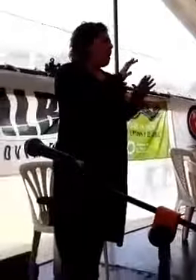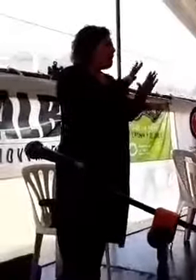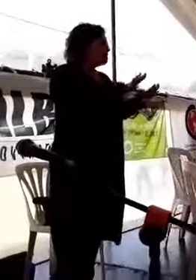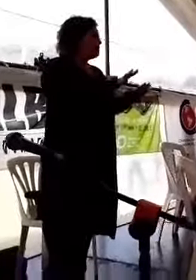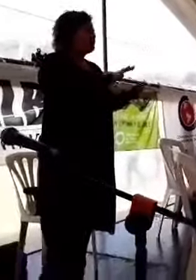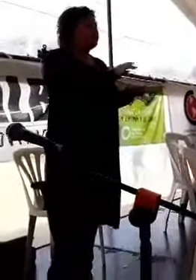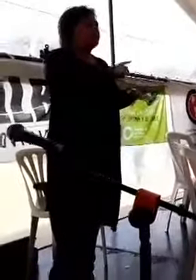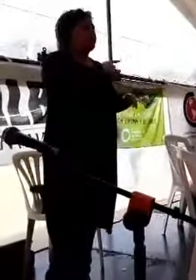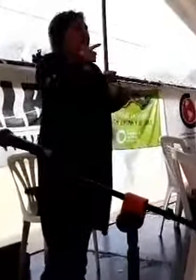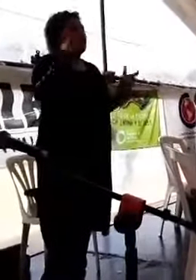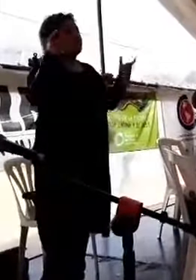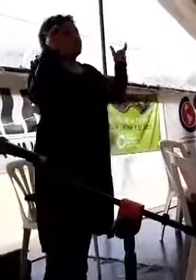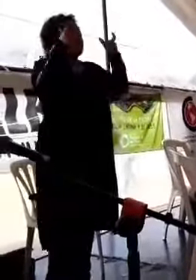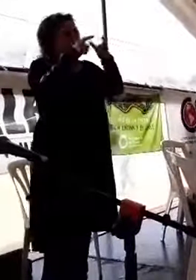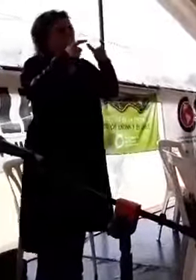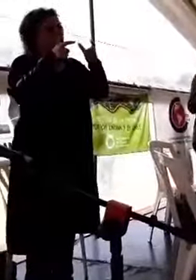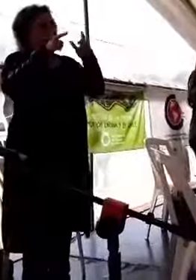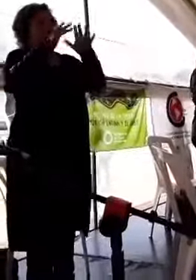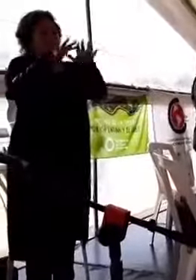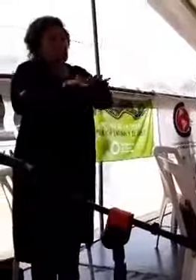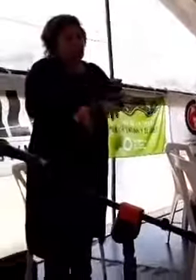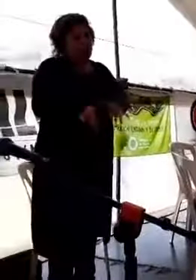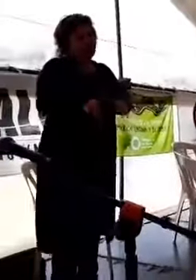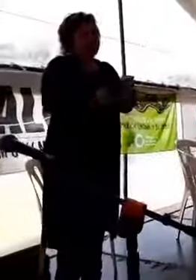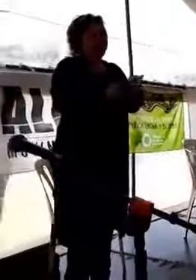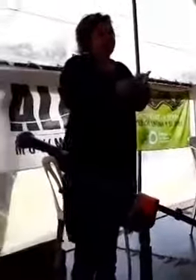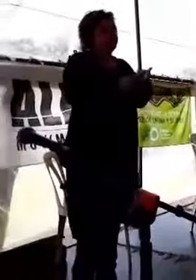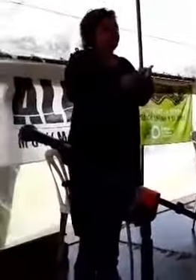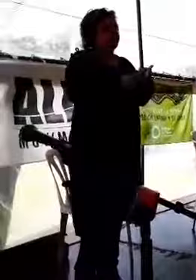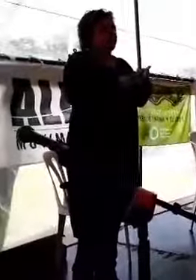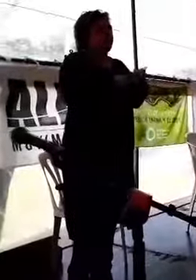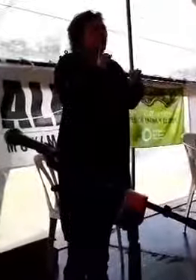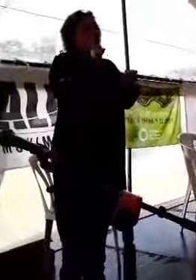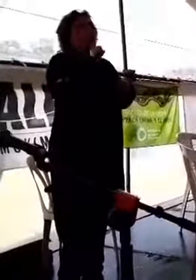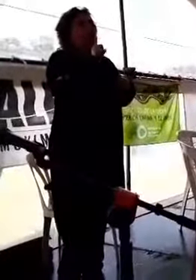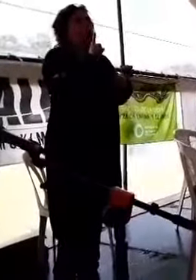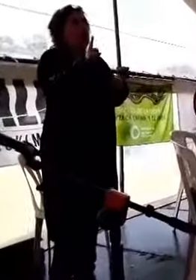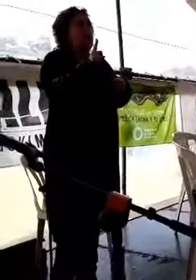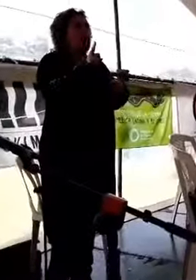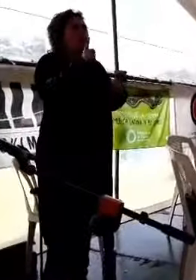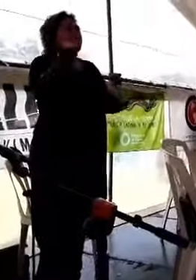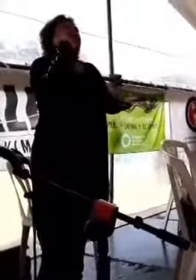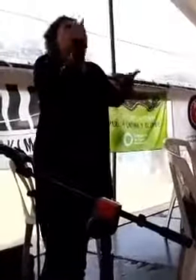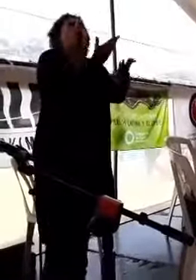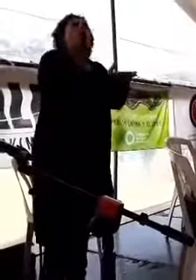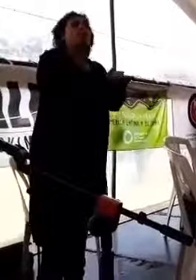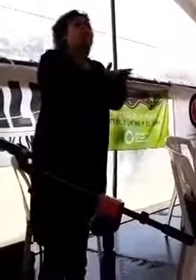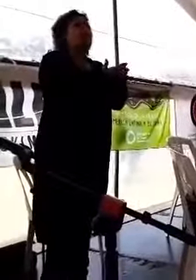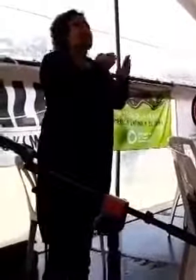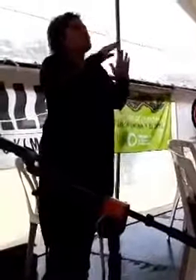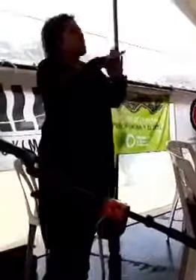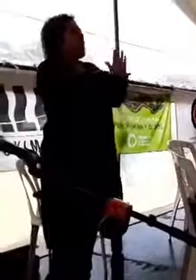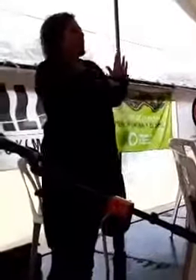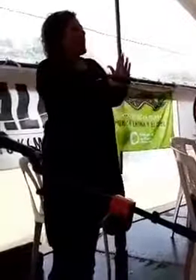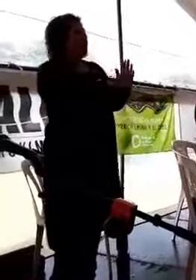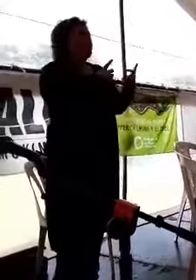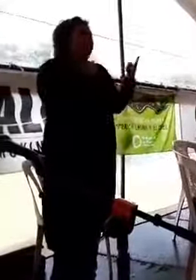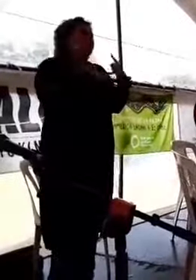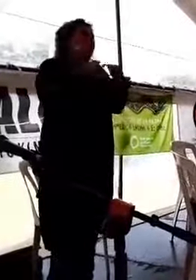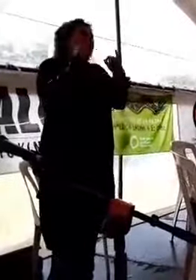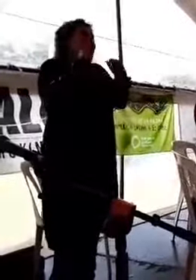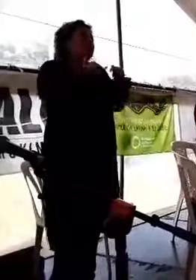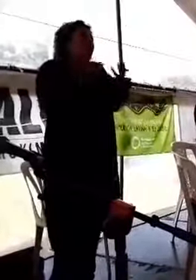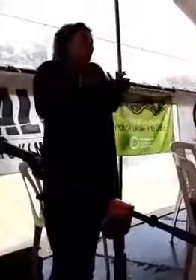nós, no foro, construímos um documento que não se pretende com uma proposta programática, mas se pretende